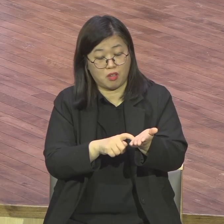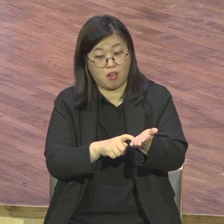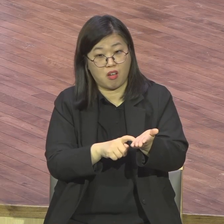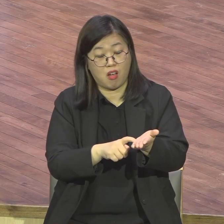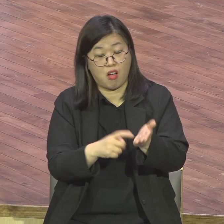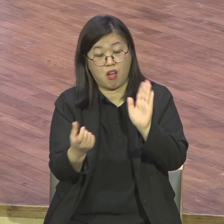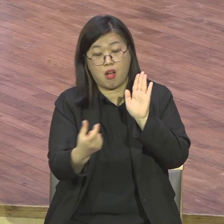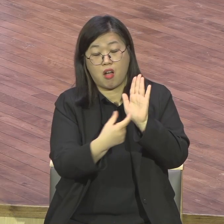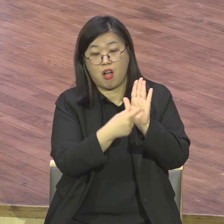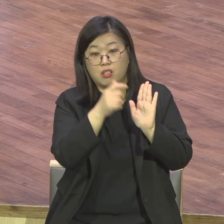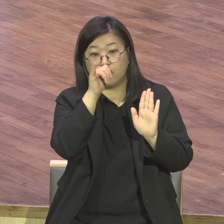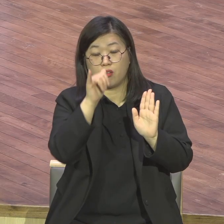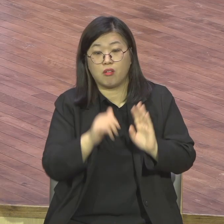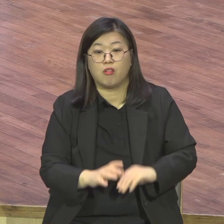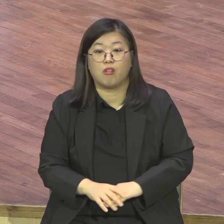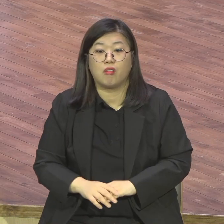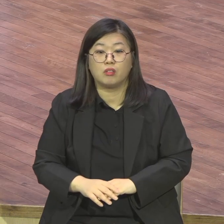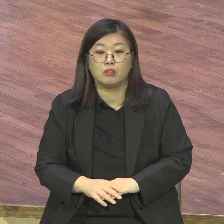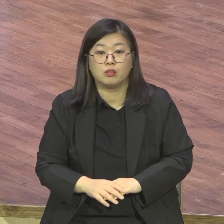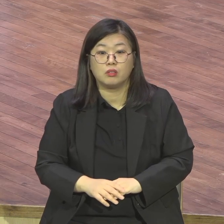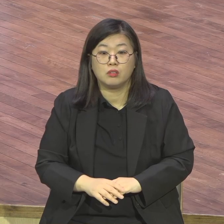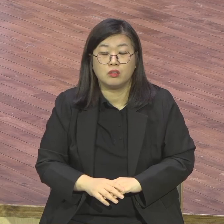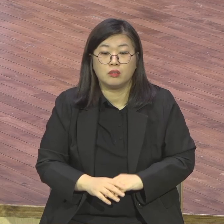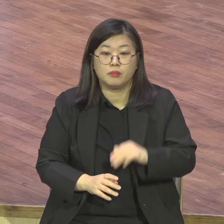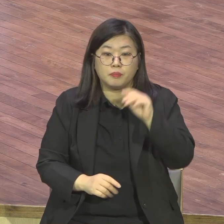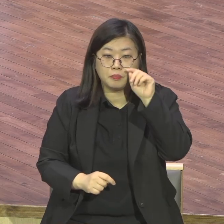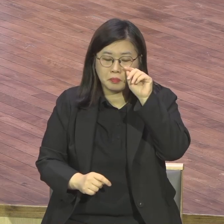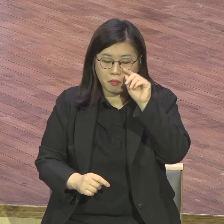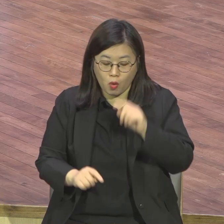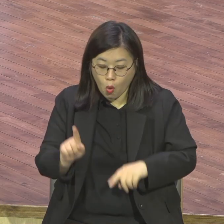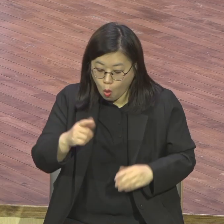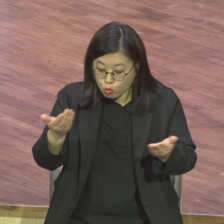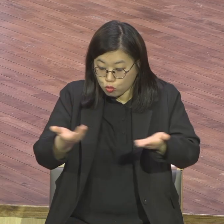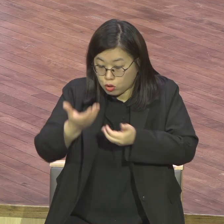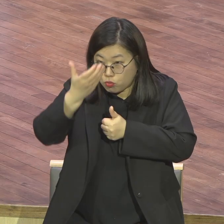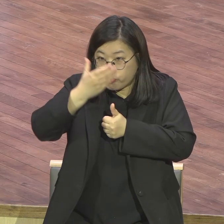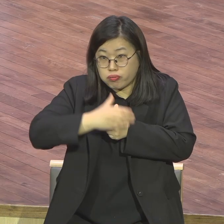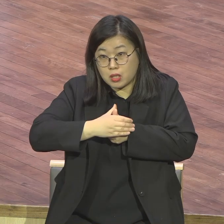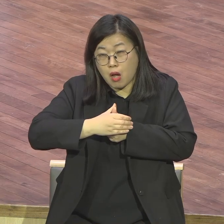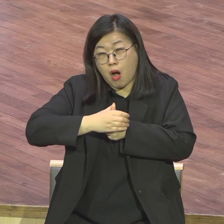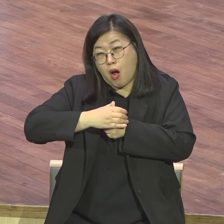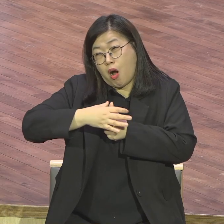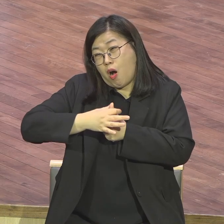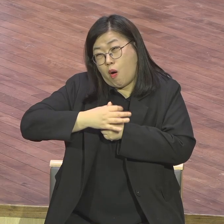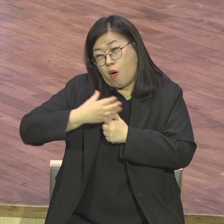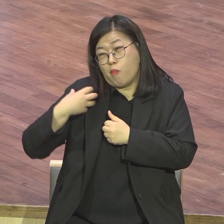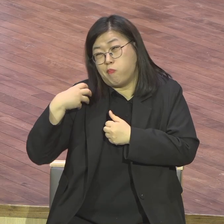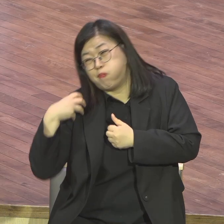가볍냔 말이요. 어떻게 직분이 부담스럽고 헌신해에도 희생되는데 가볍냐.